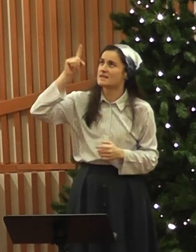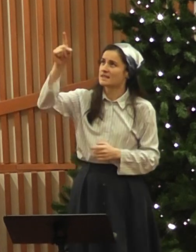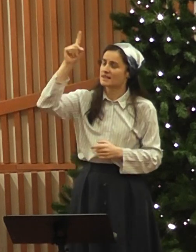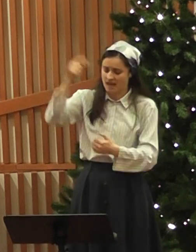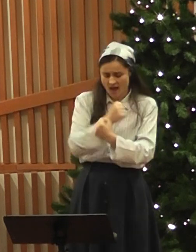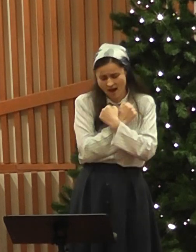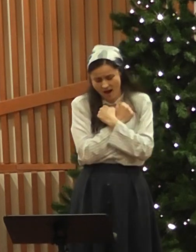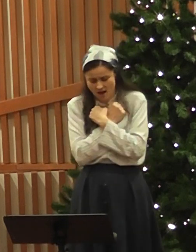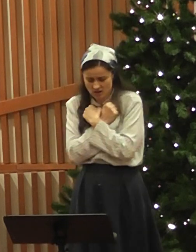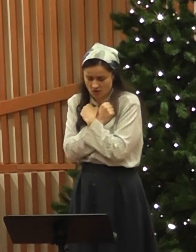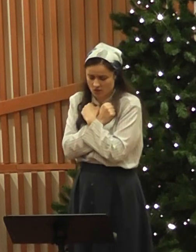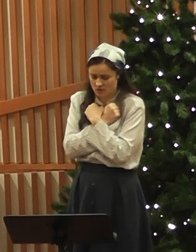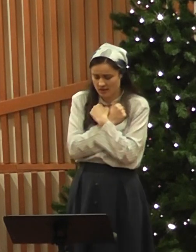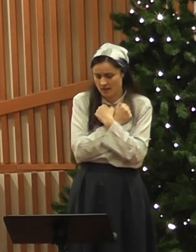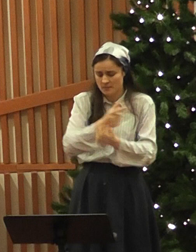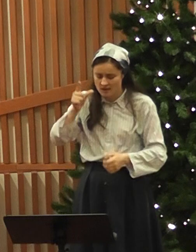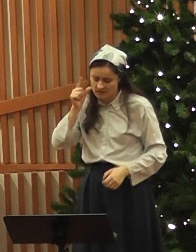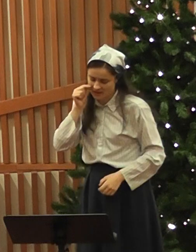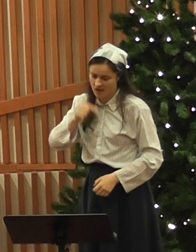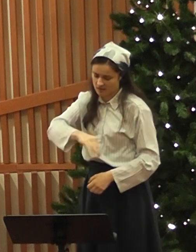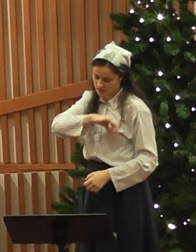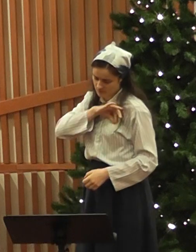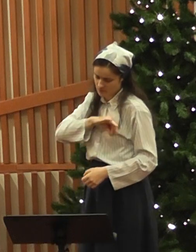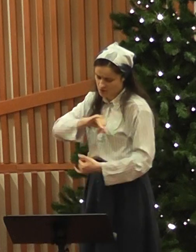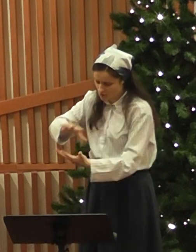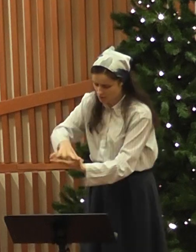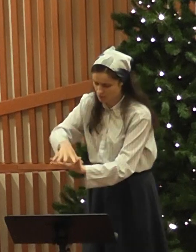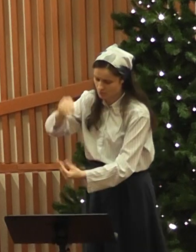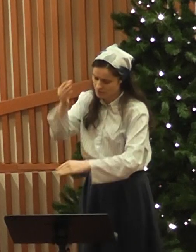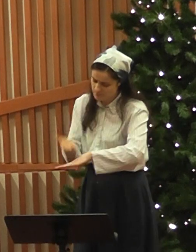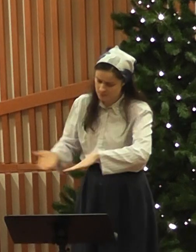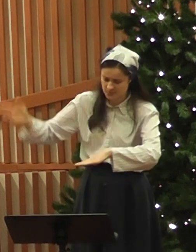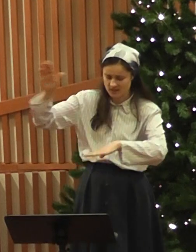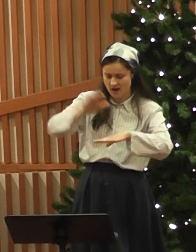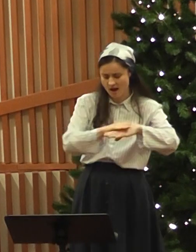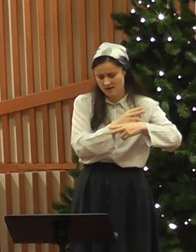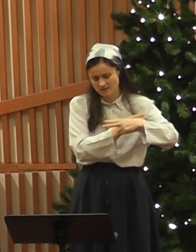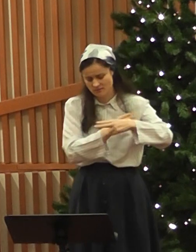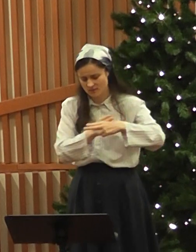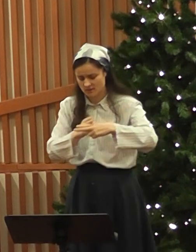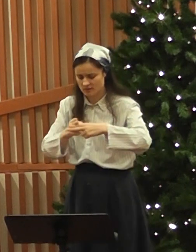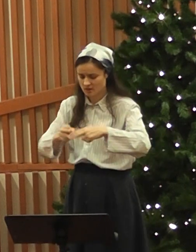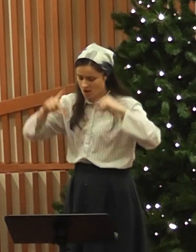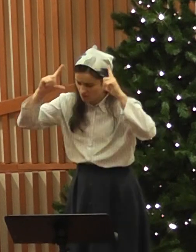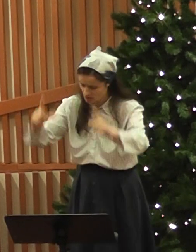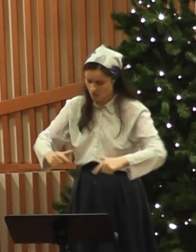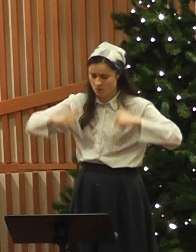laudă ție, te adonăm. Tată-fiu și Domnul de Asfânt.